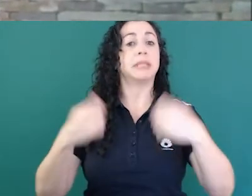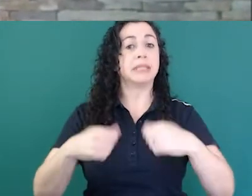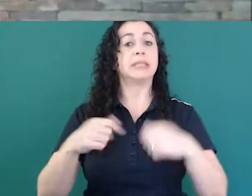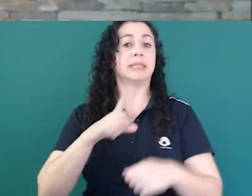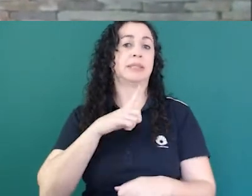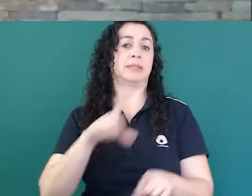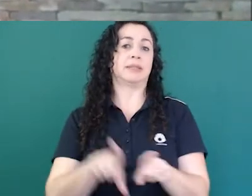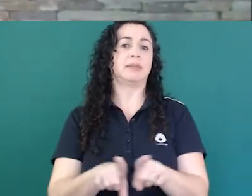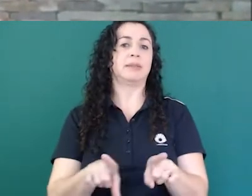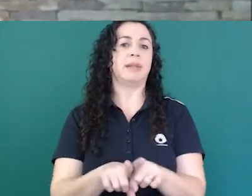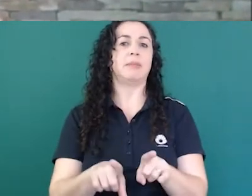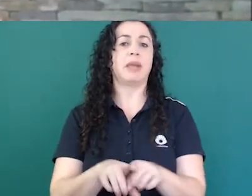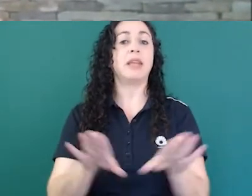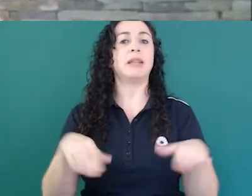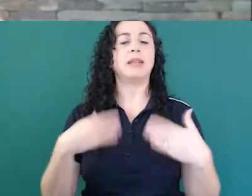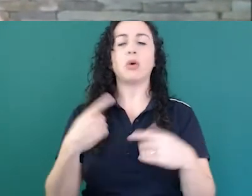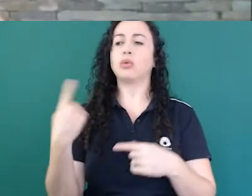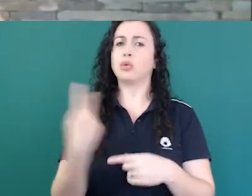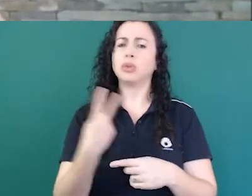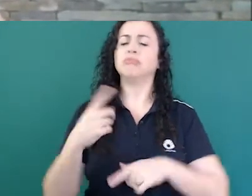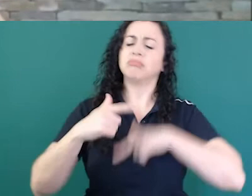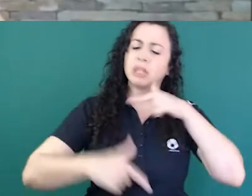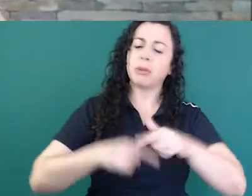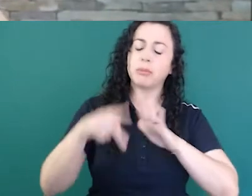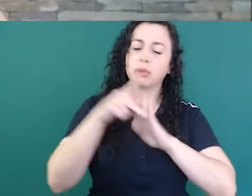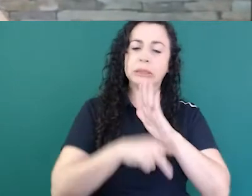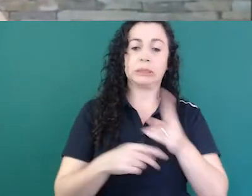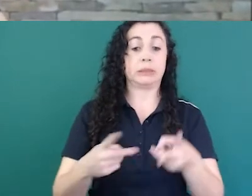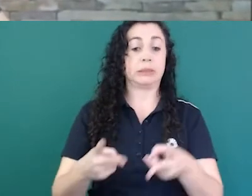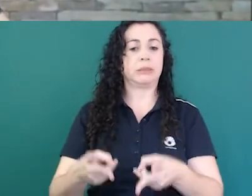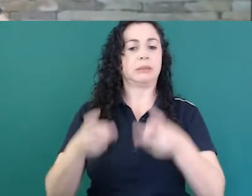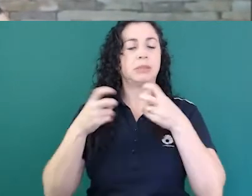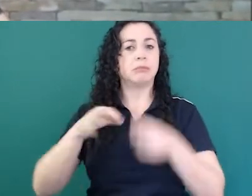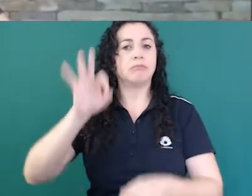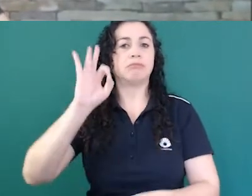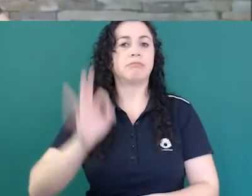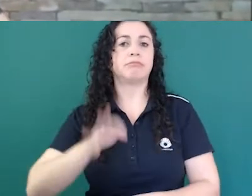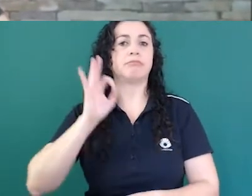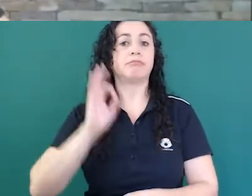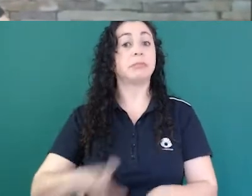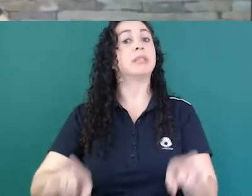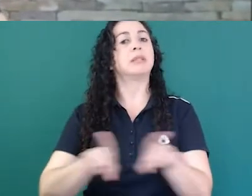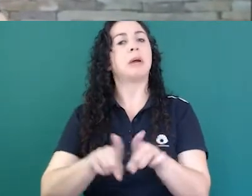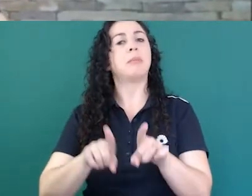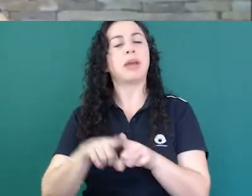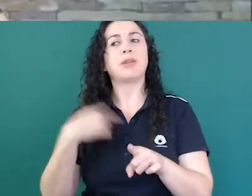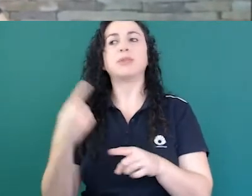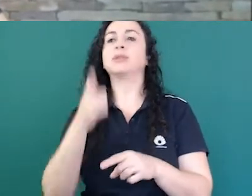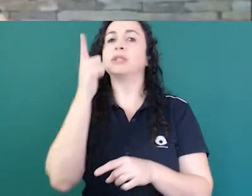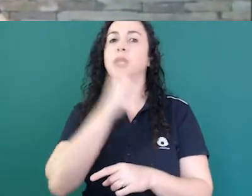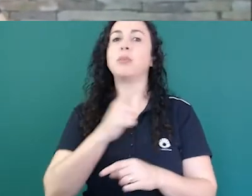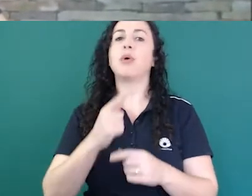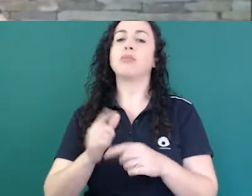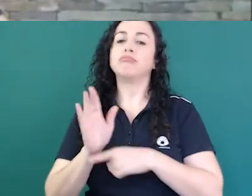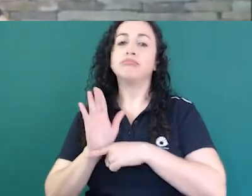projeto a gente pôde perceber isso e também pôde contribuir com isso com a criação de glossários